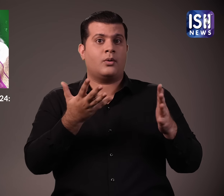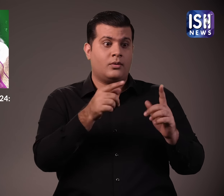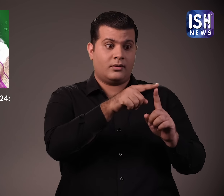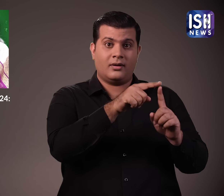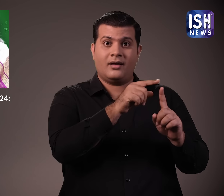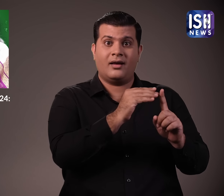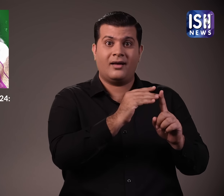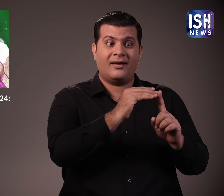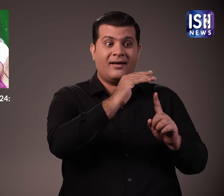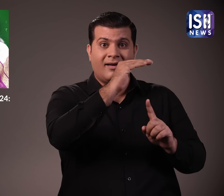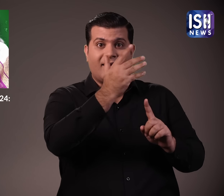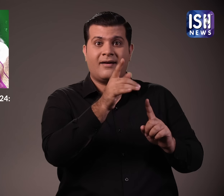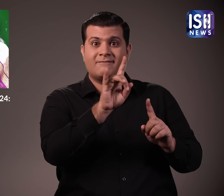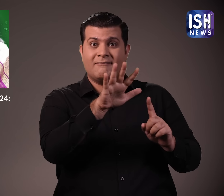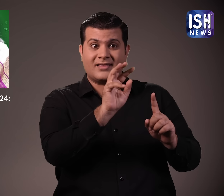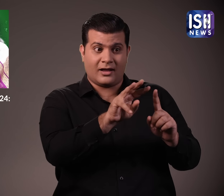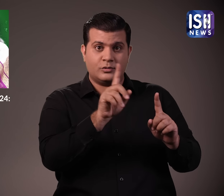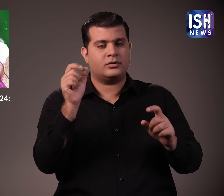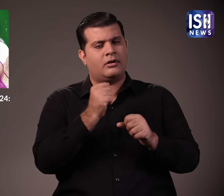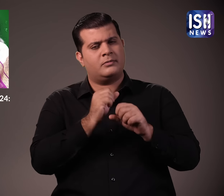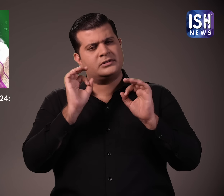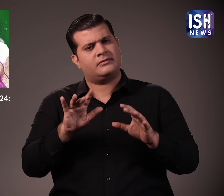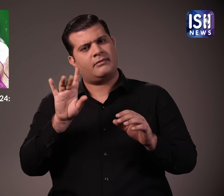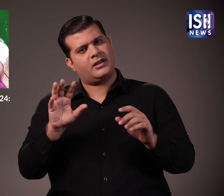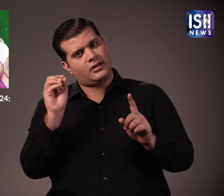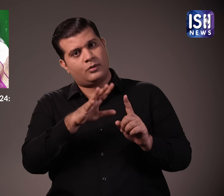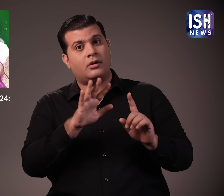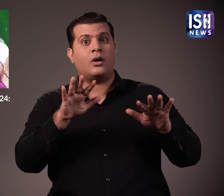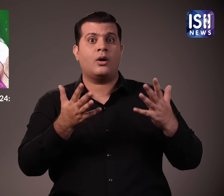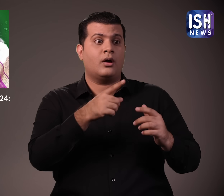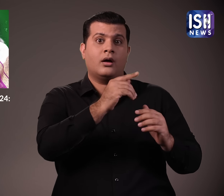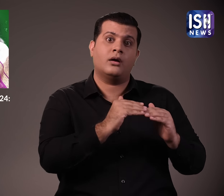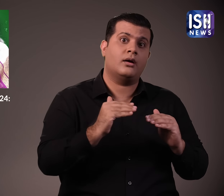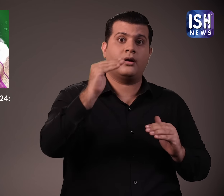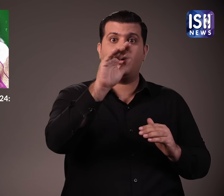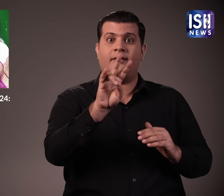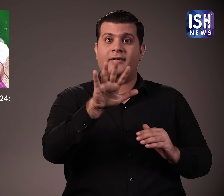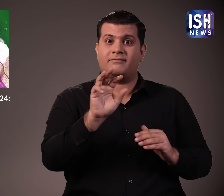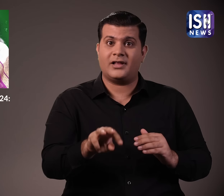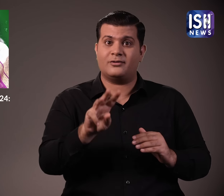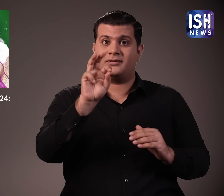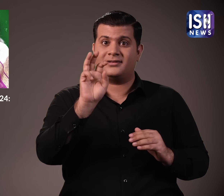किया जाएगा सरकार केवल 15,000 रुपे तक का ही बुक्तान करेगी उससे अधिक नहीं